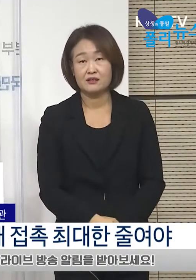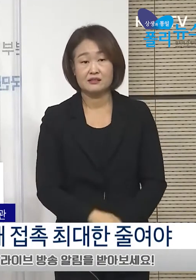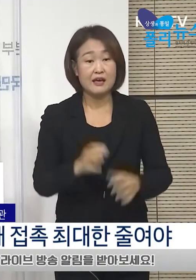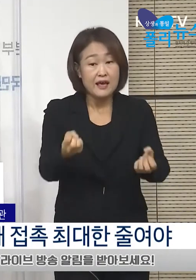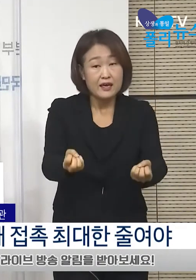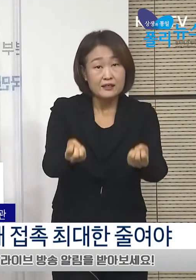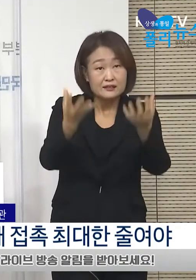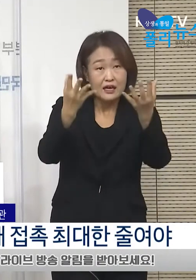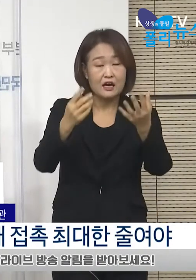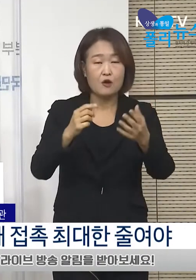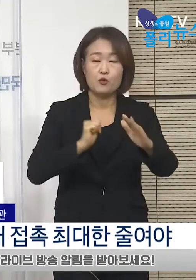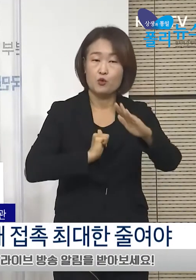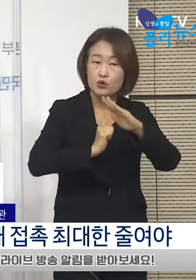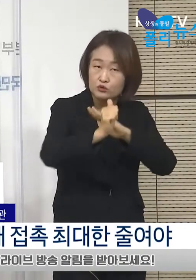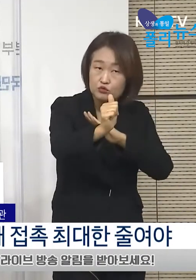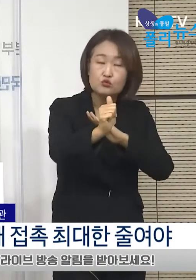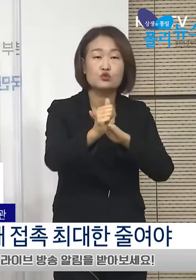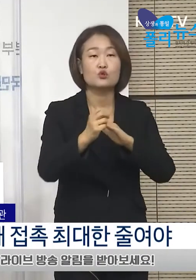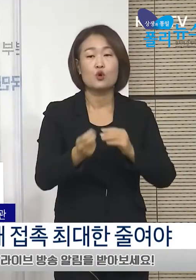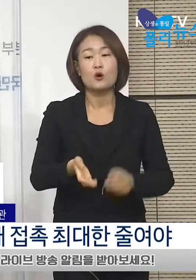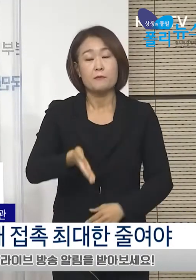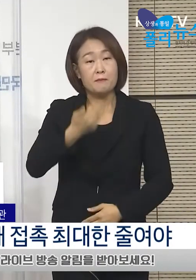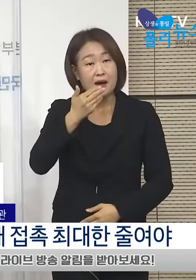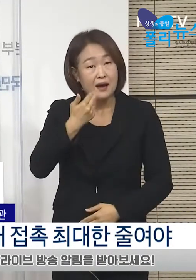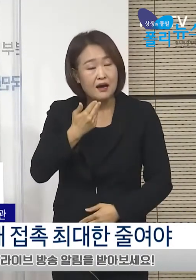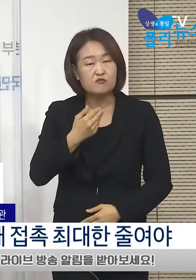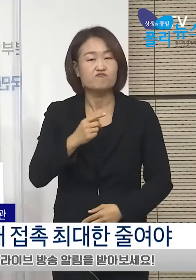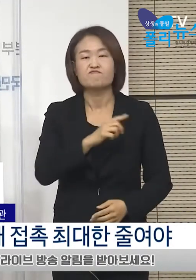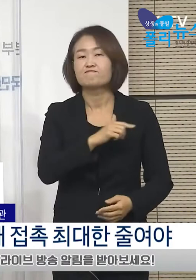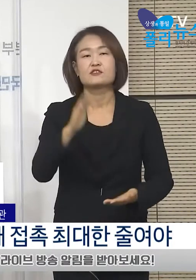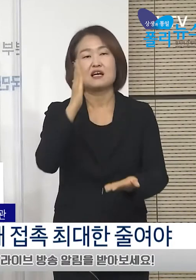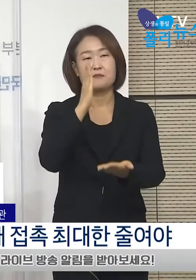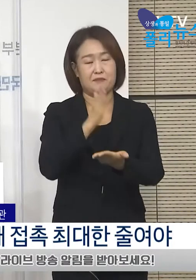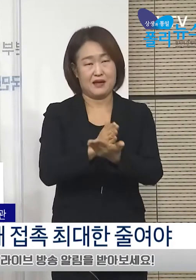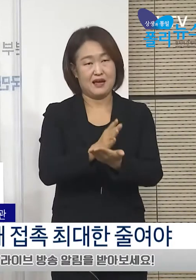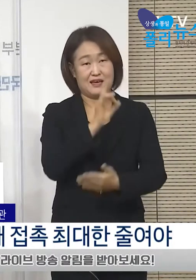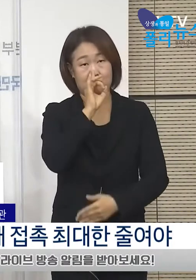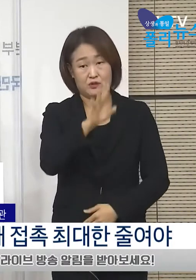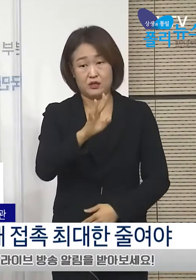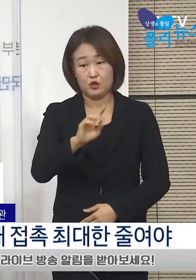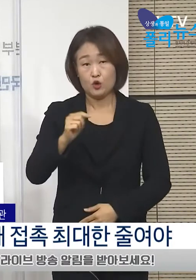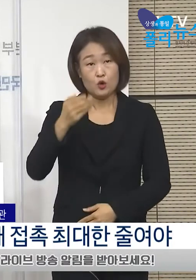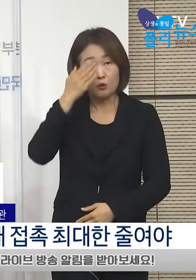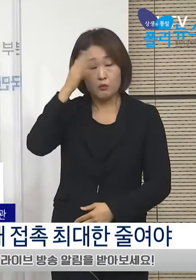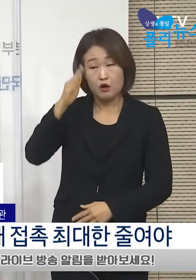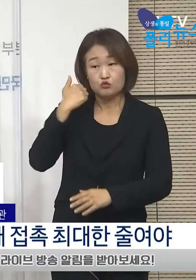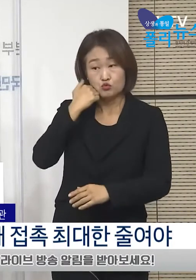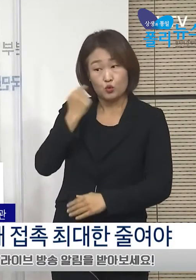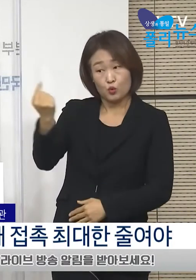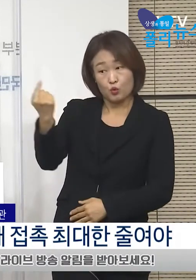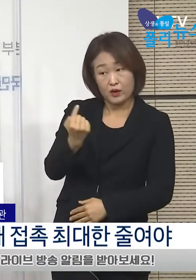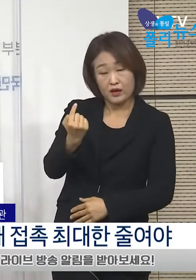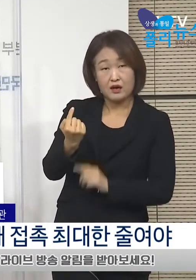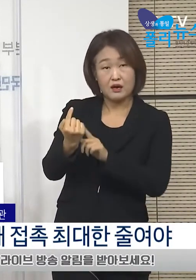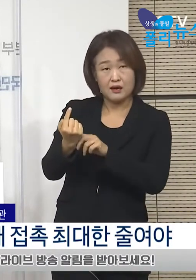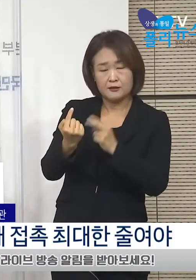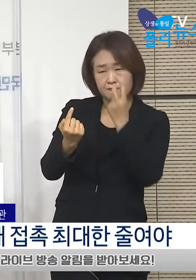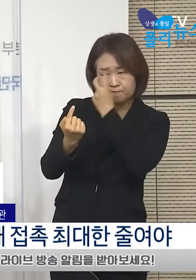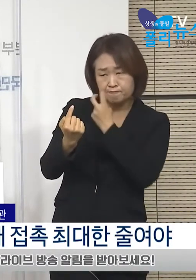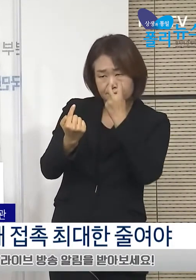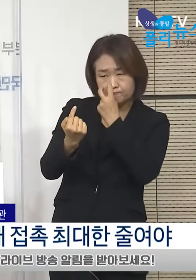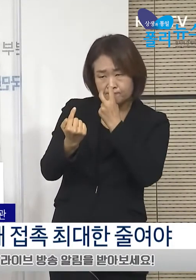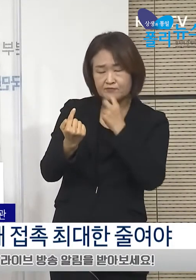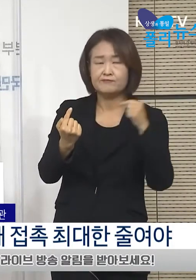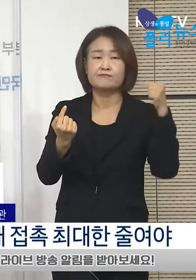행사나 출장, 외출과 회식 덕을 통제하며 민간인 출입자의 방역 관리도 강화하였습니다.